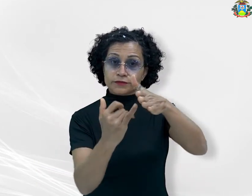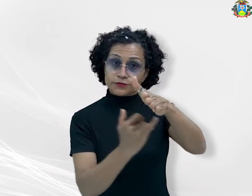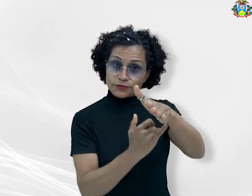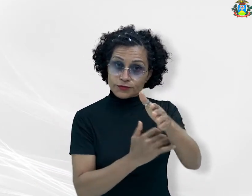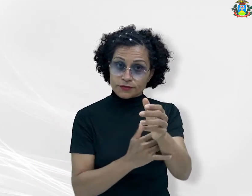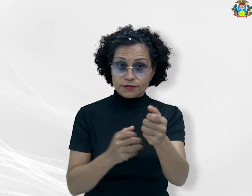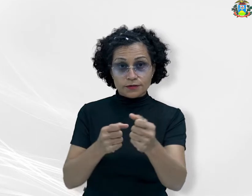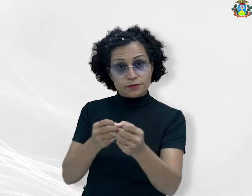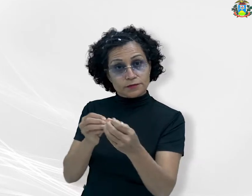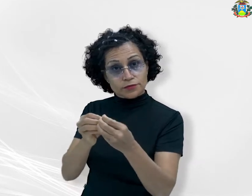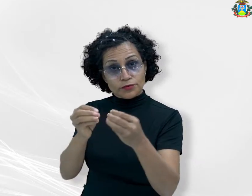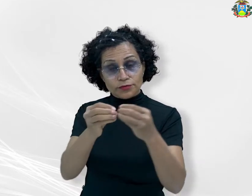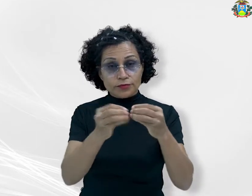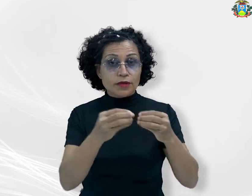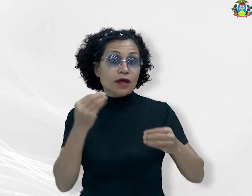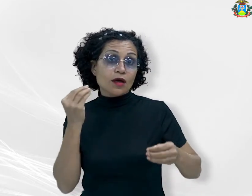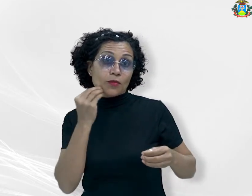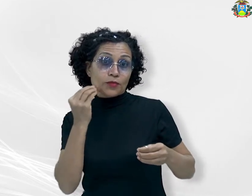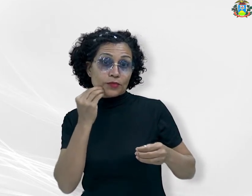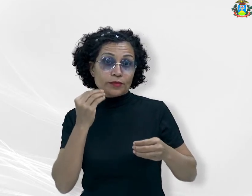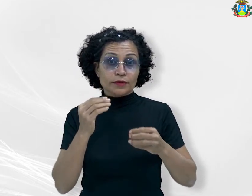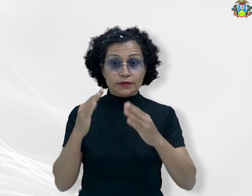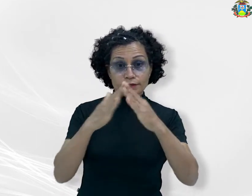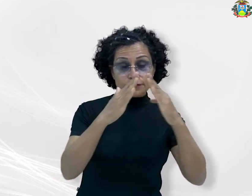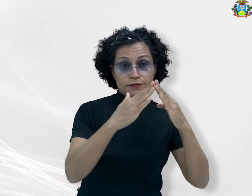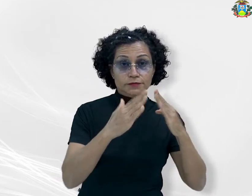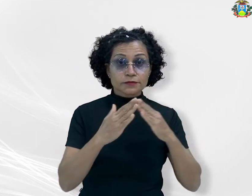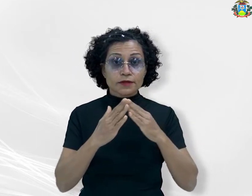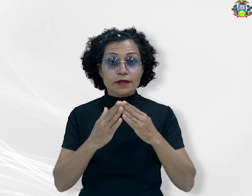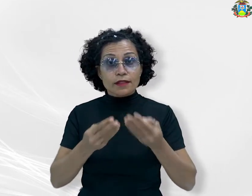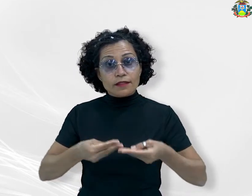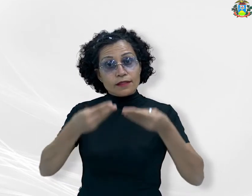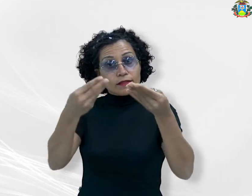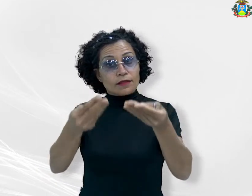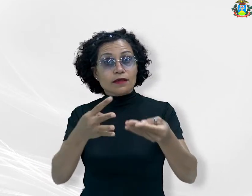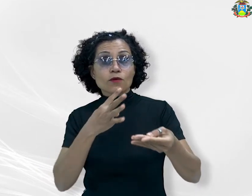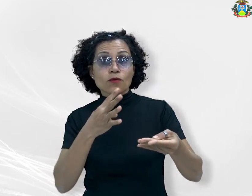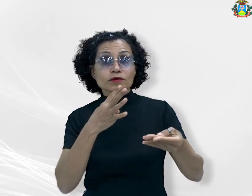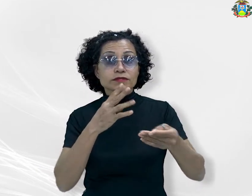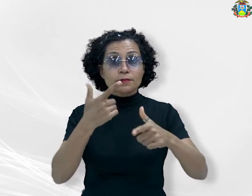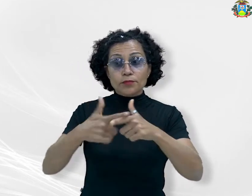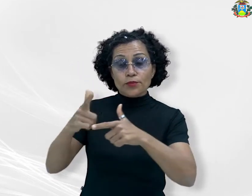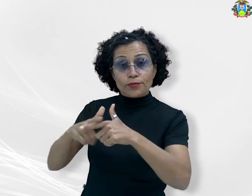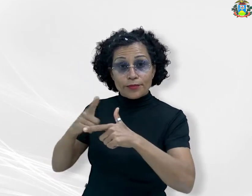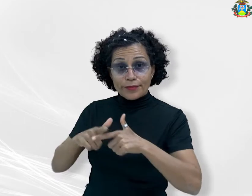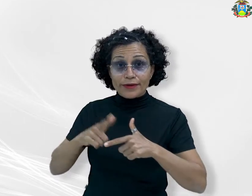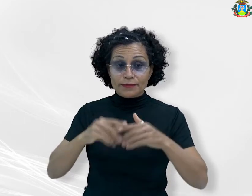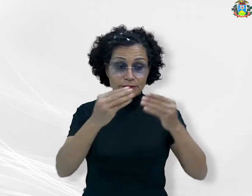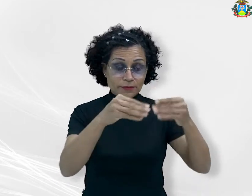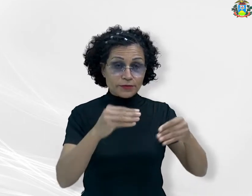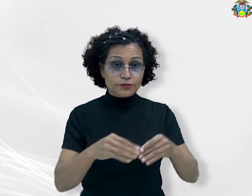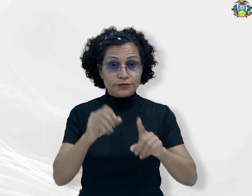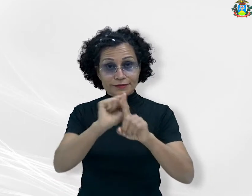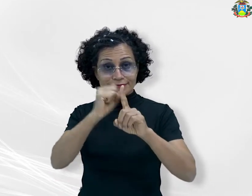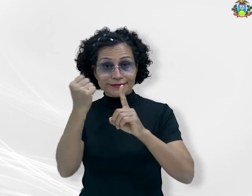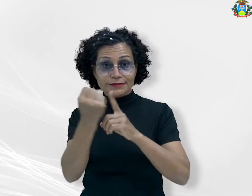oportunidade dos moradores levarem ao conhecimento do Ministério Público problemas que afetam coletivamente a sociedade e que estão